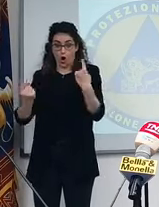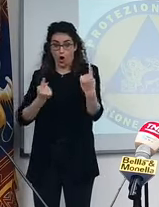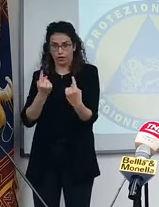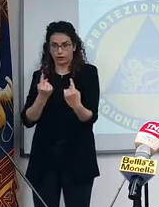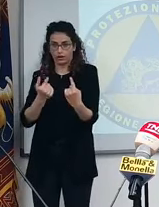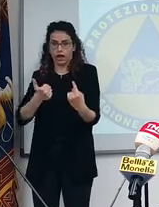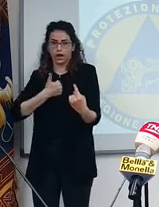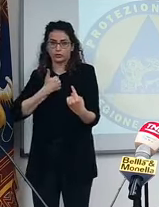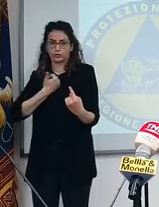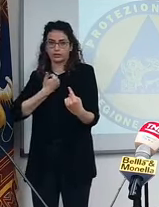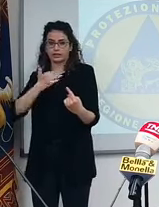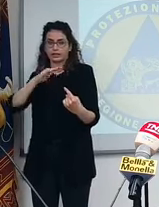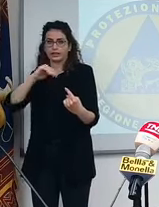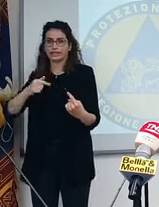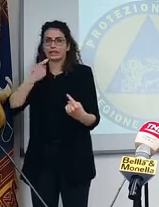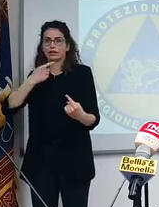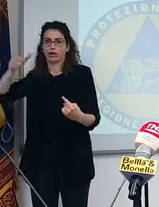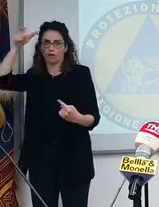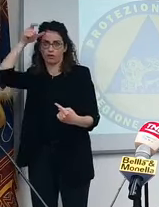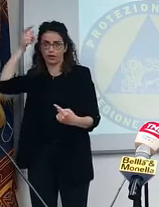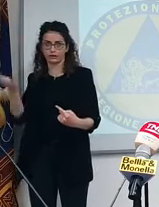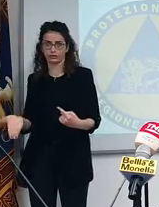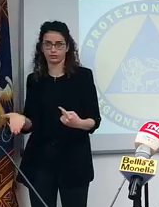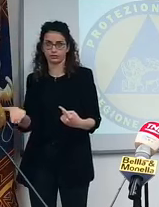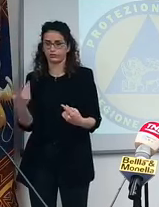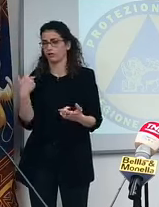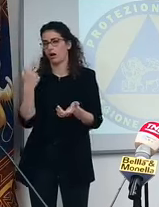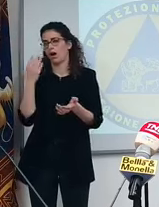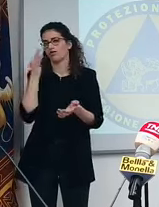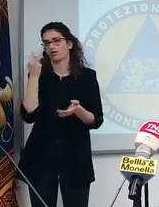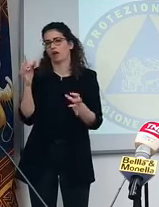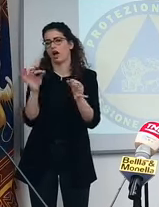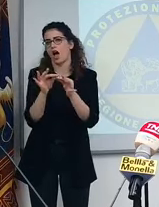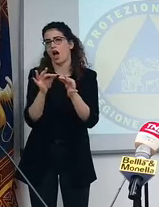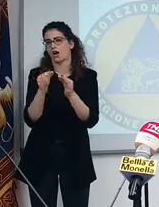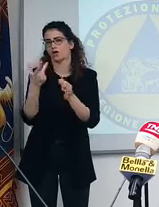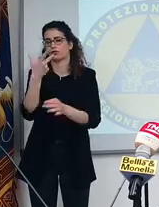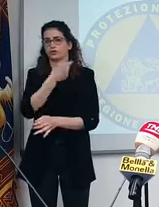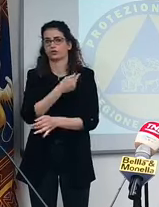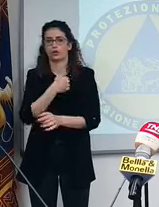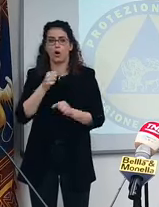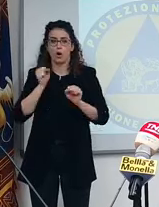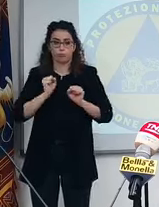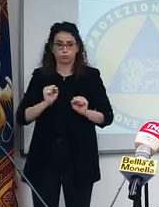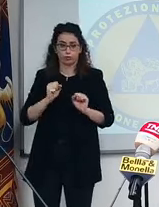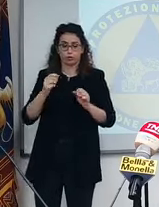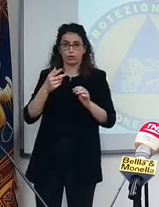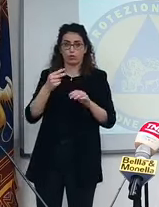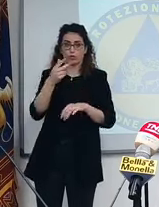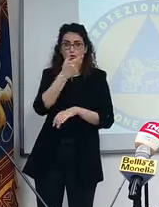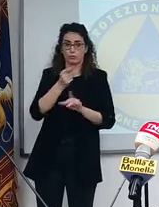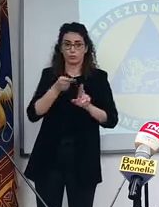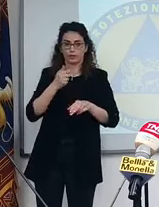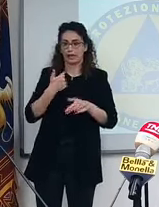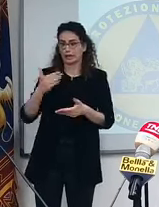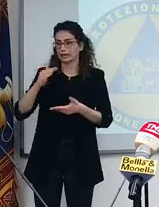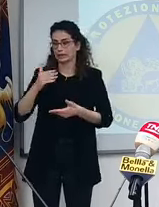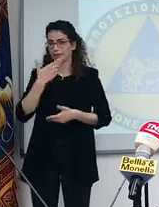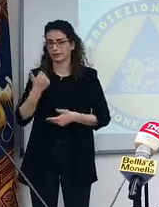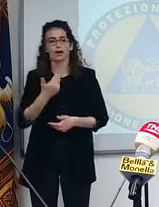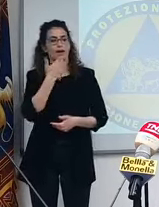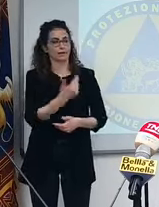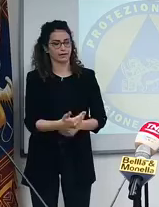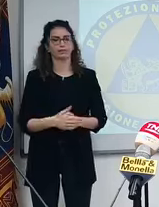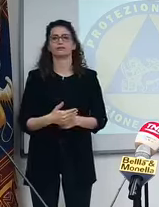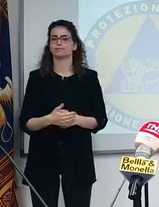regioni. Basti guardare l'accordo fatto per i vaccini e vedere che noi potremmo vaccinare molto di più, ma non abbiamo i vaccini. Grazie.